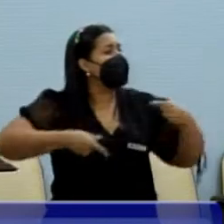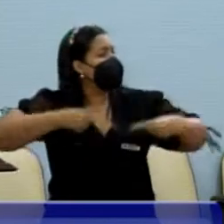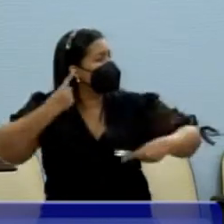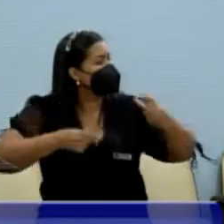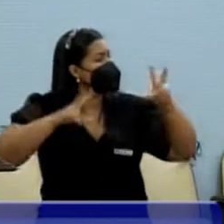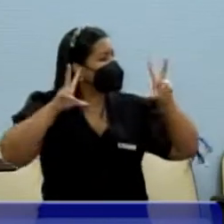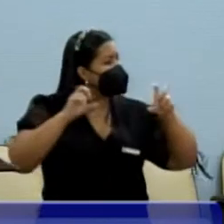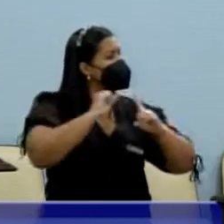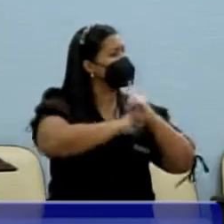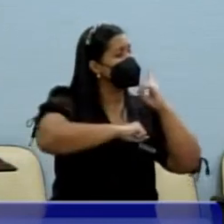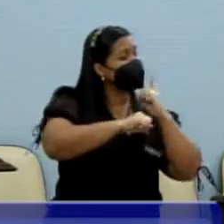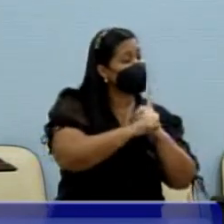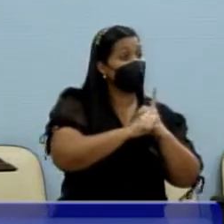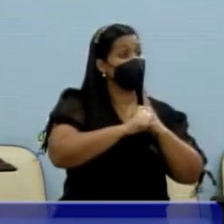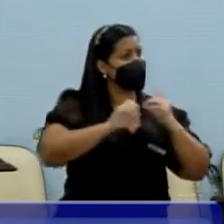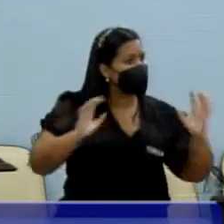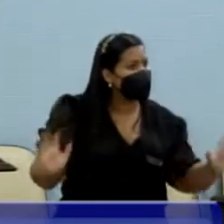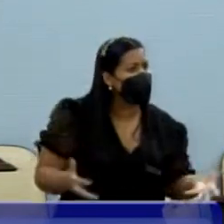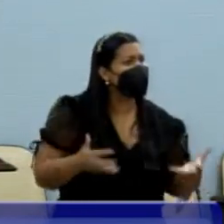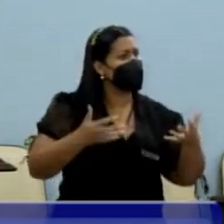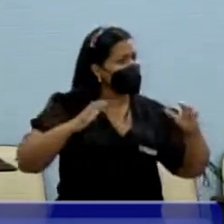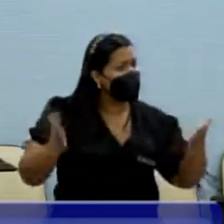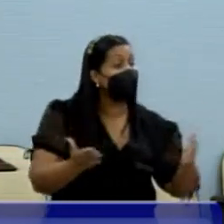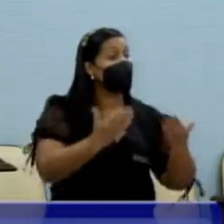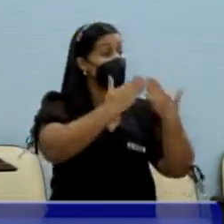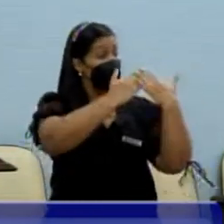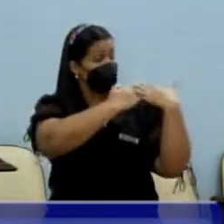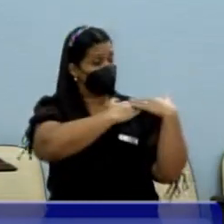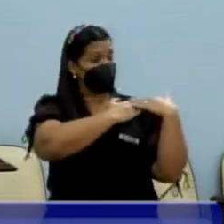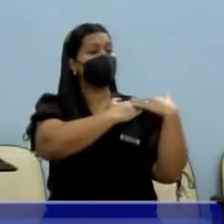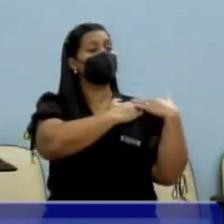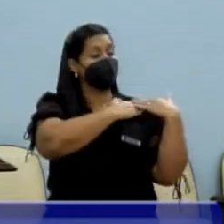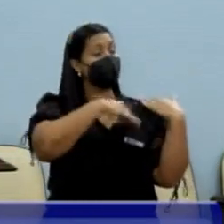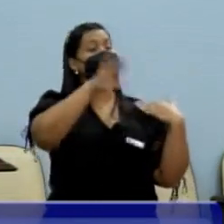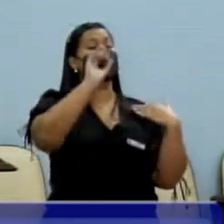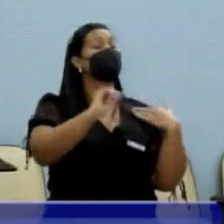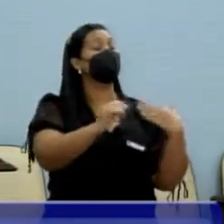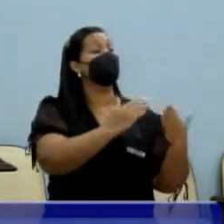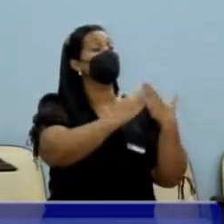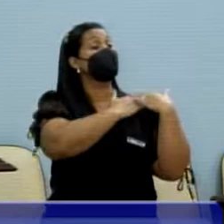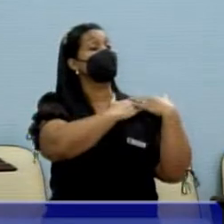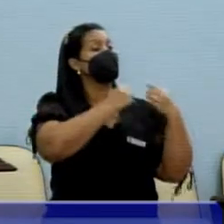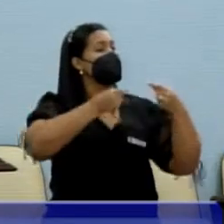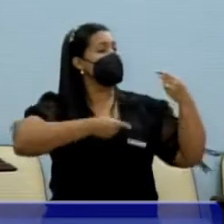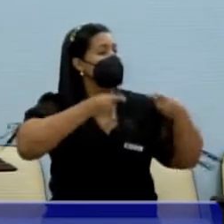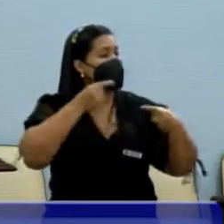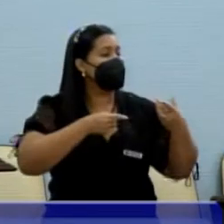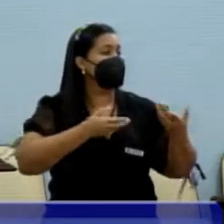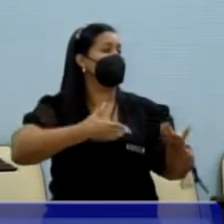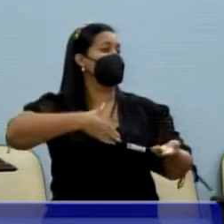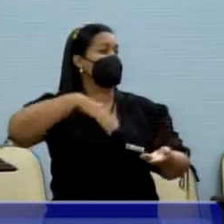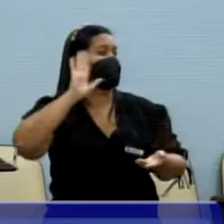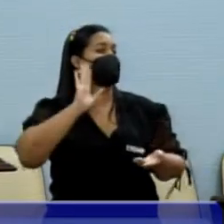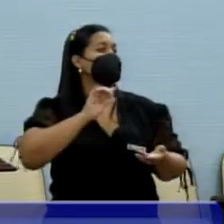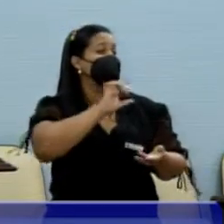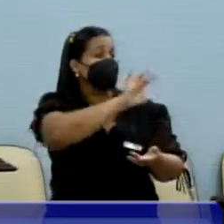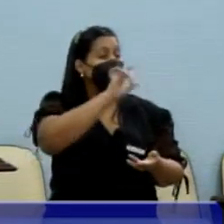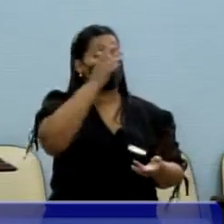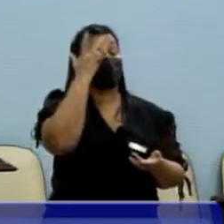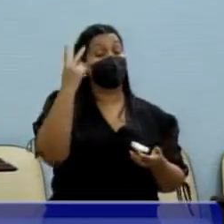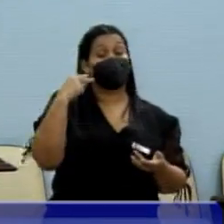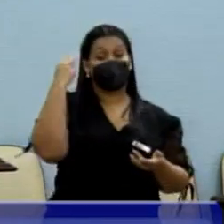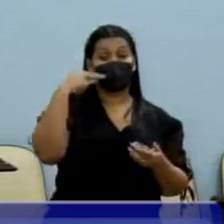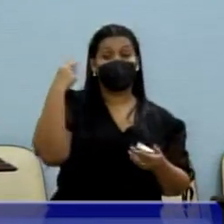social com intensidade, com compromisso, é mais do que um compromisso político de cada vereador e